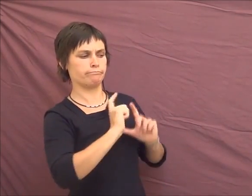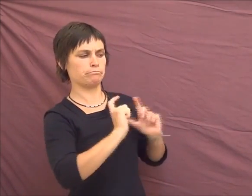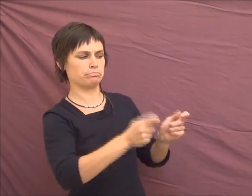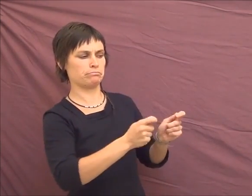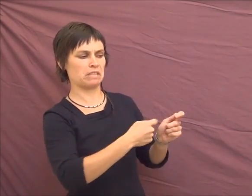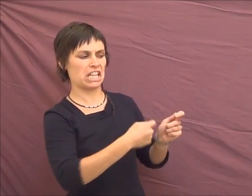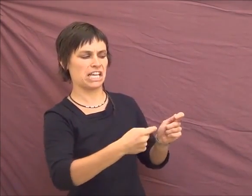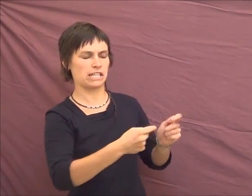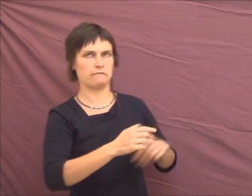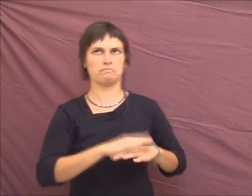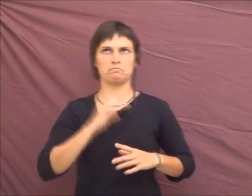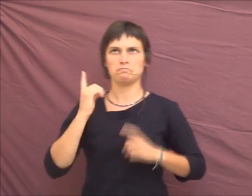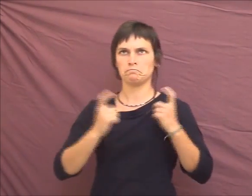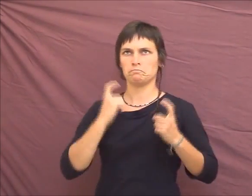nom vachement plus péjoratif.